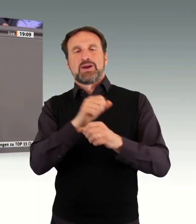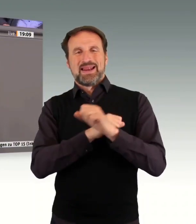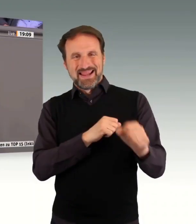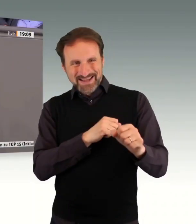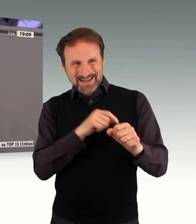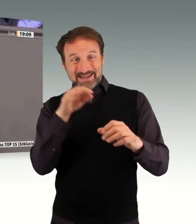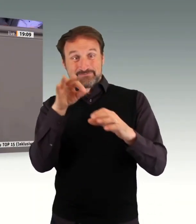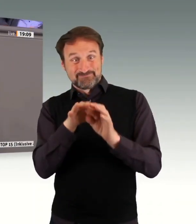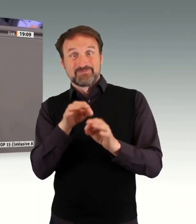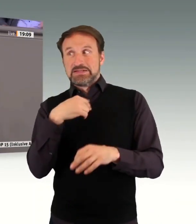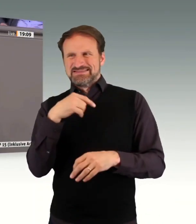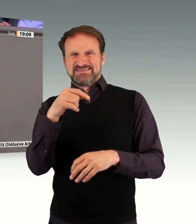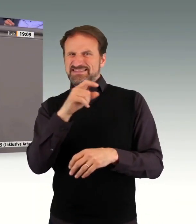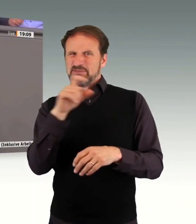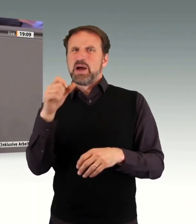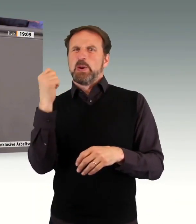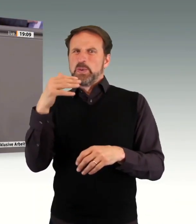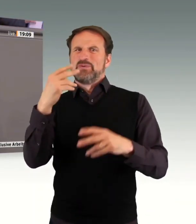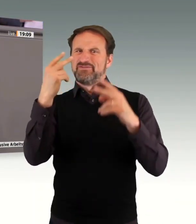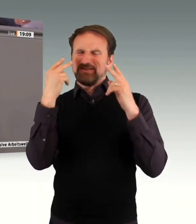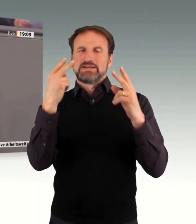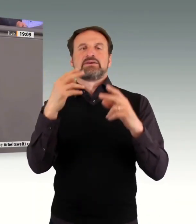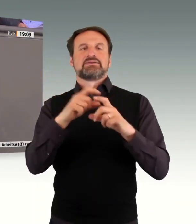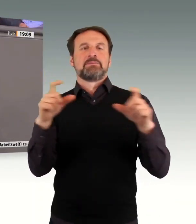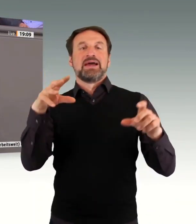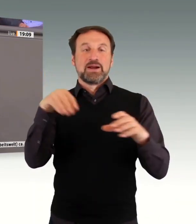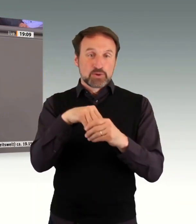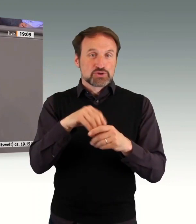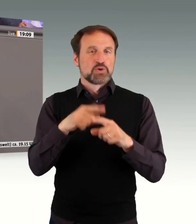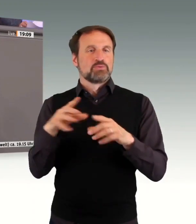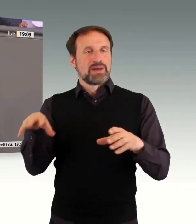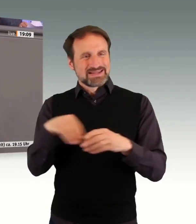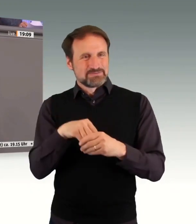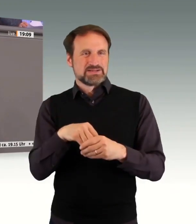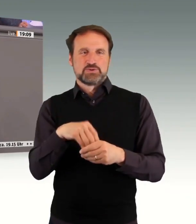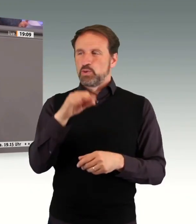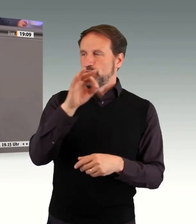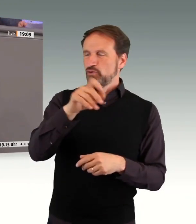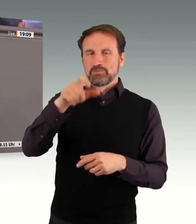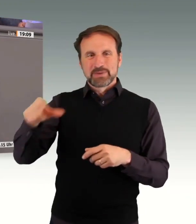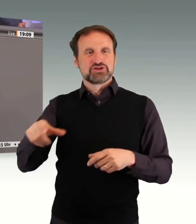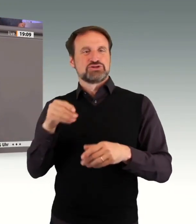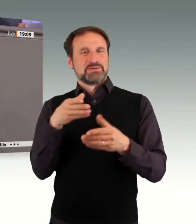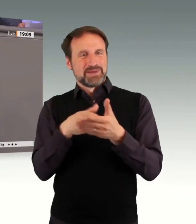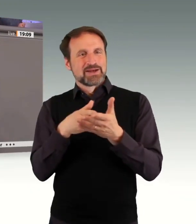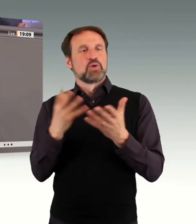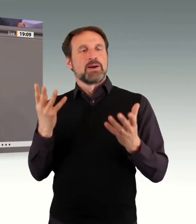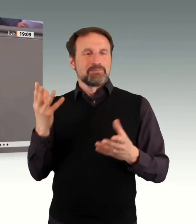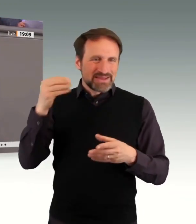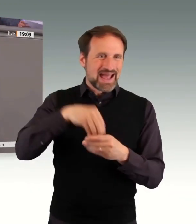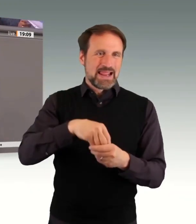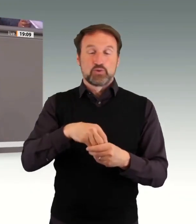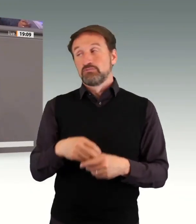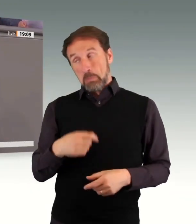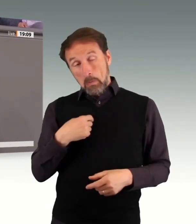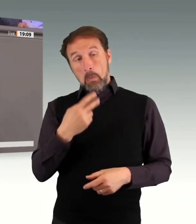Impulse setzen. Und es wurde auch viel gelobt, der Antrag von der Union. Ich will aber mal sagen, trifft der Antrag in seiner